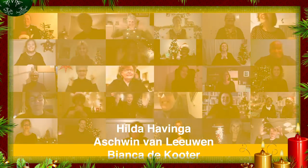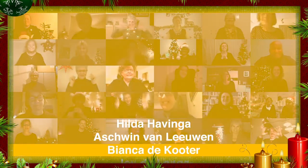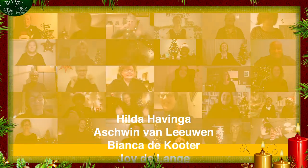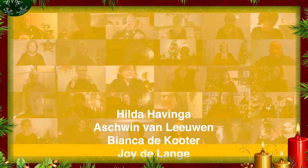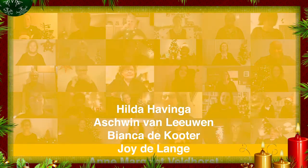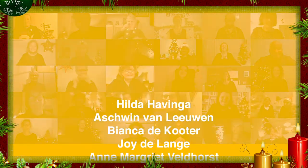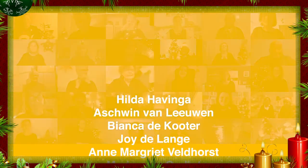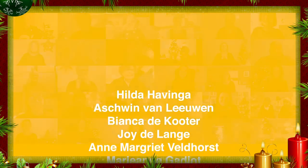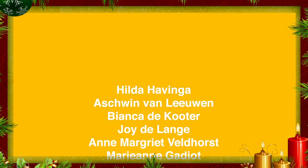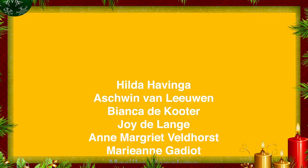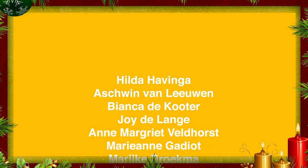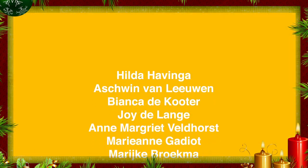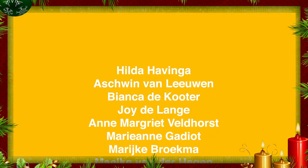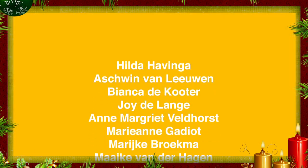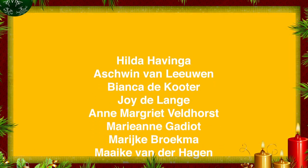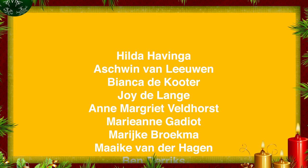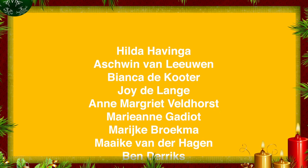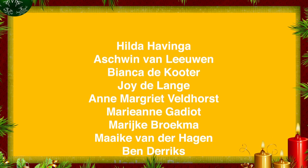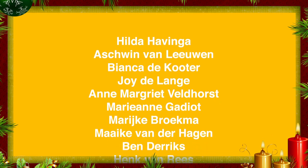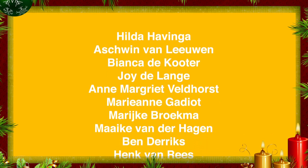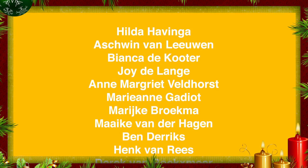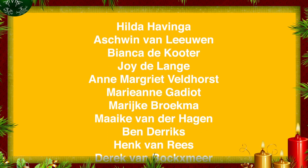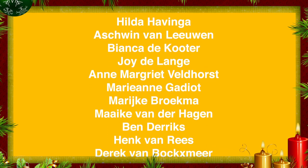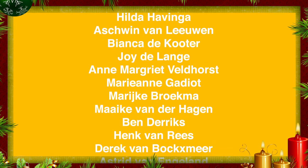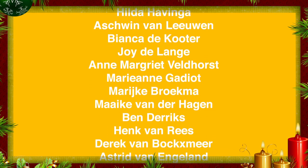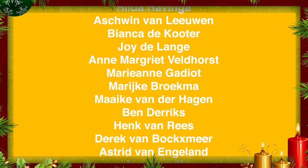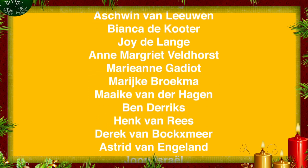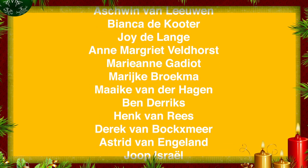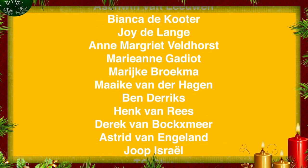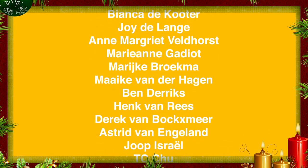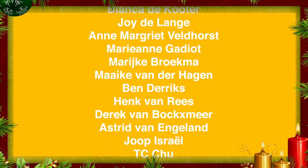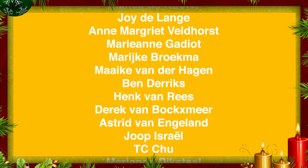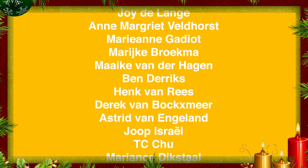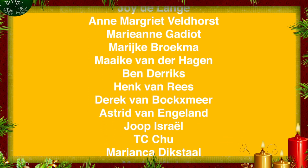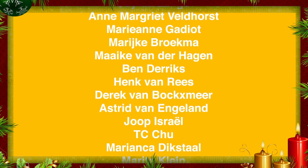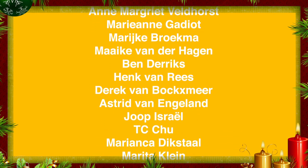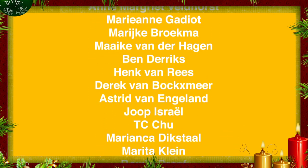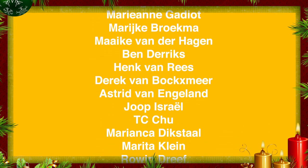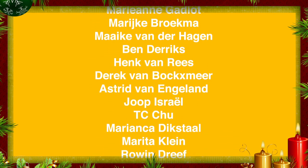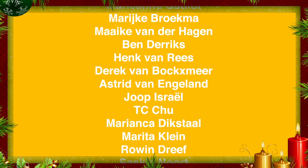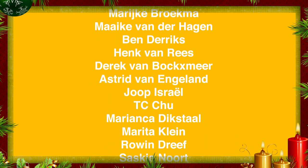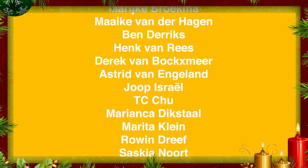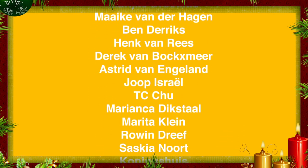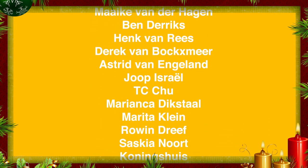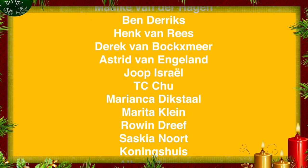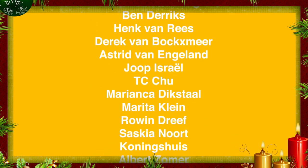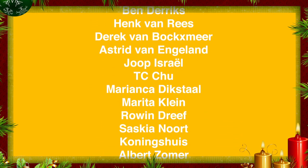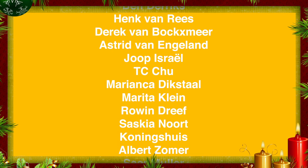Speciaal voor jou, omdat jij meewerkte aan Let's Talk. Een jaar vol beperkingen